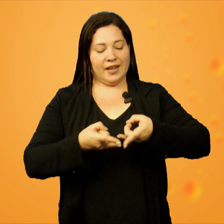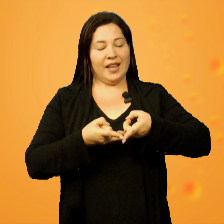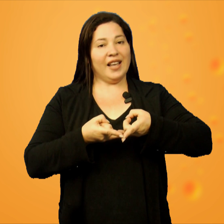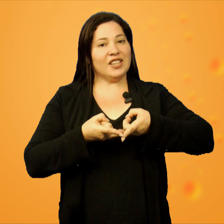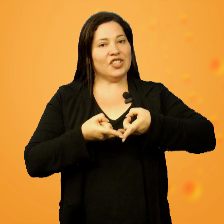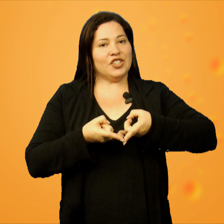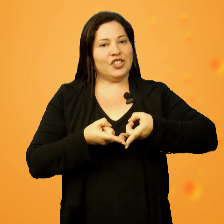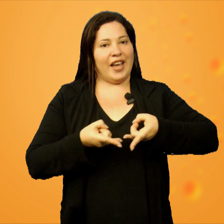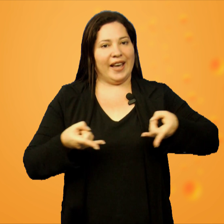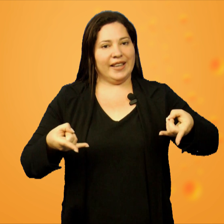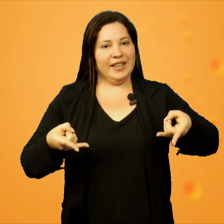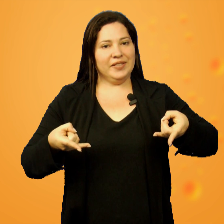Carteira cheque.